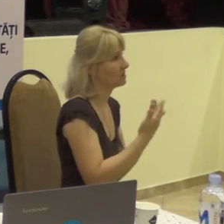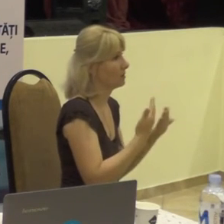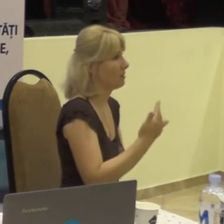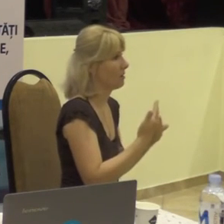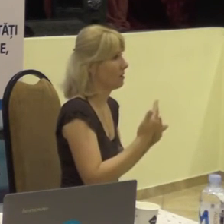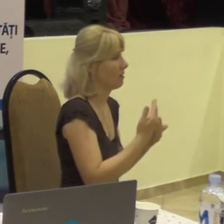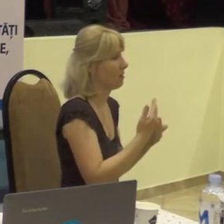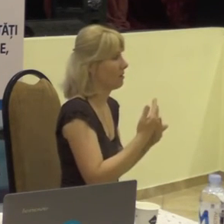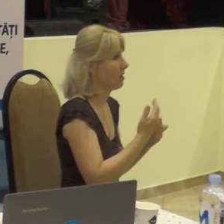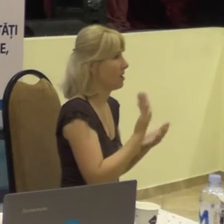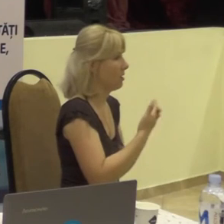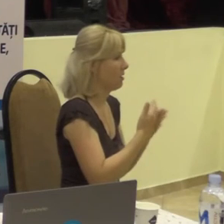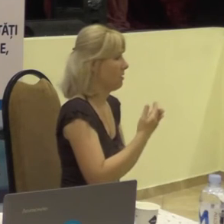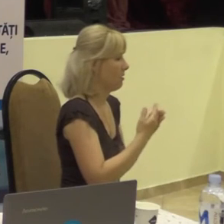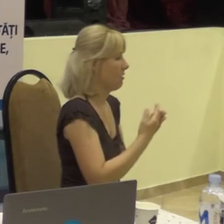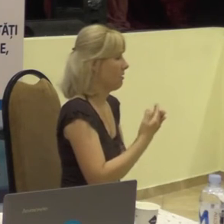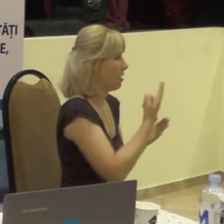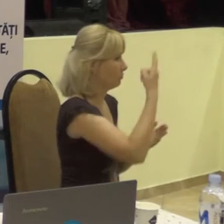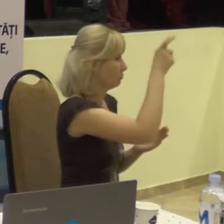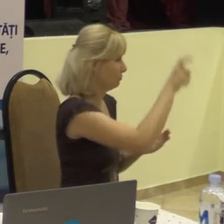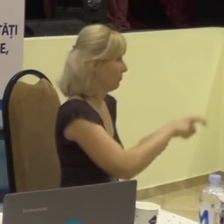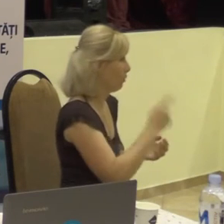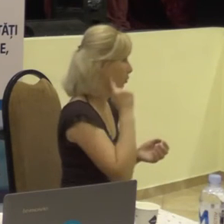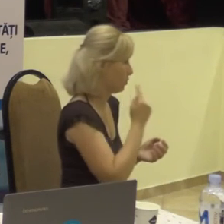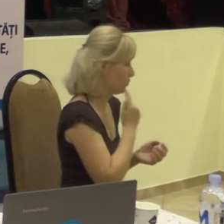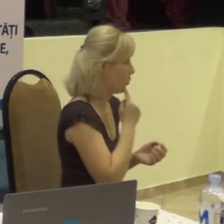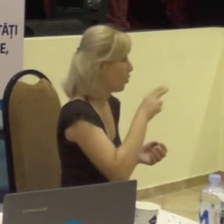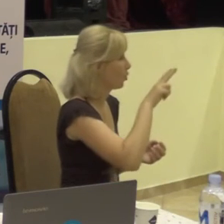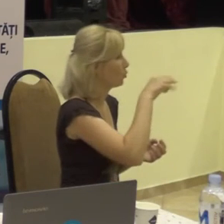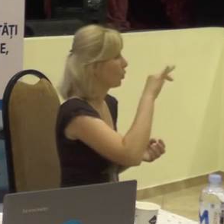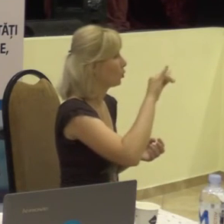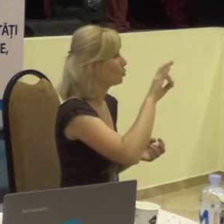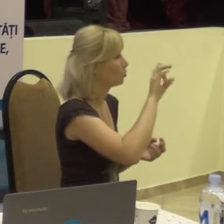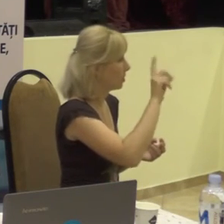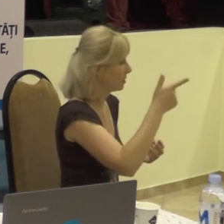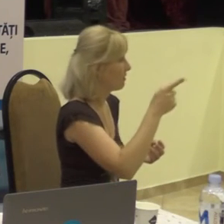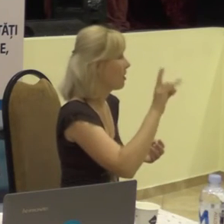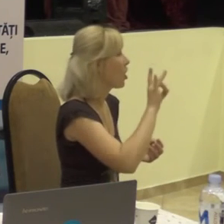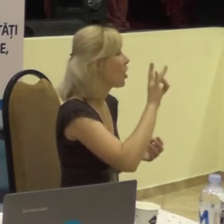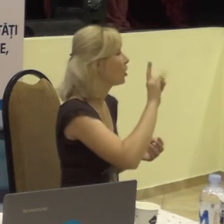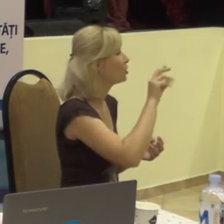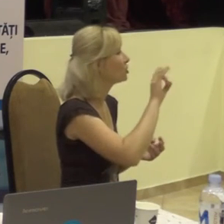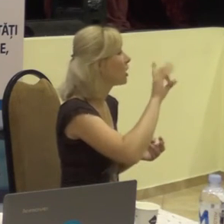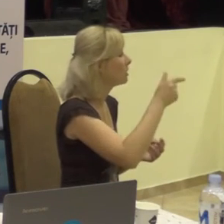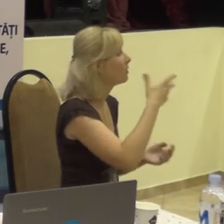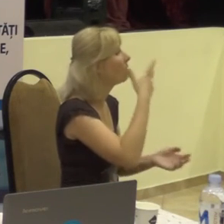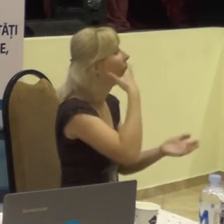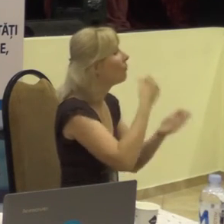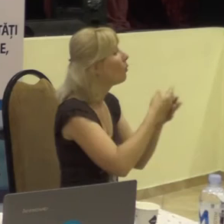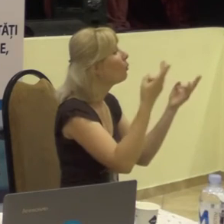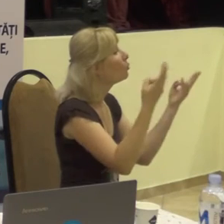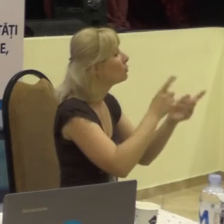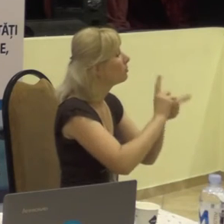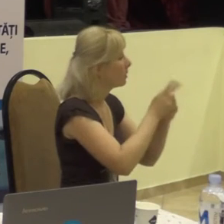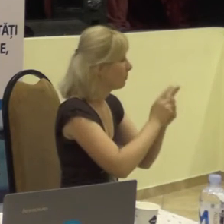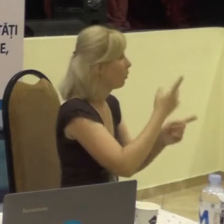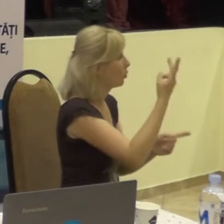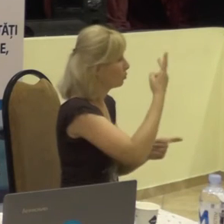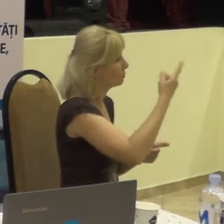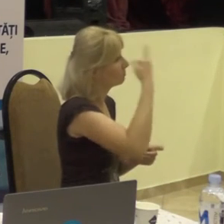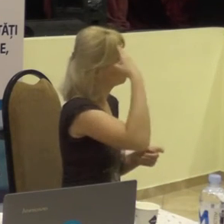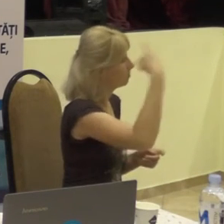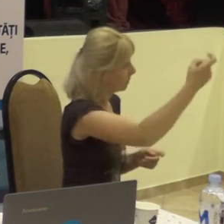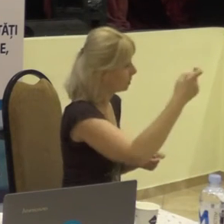din raionul Domn Dușeni, de exemplu, sau din raionul Rușcani are nevoie de serviciile interpretului, El contactează filiala